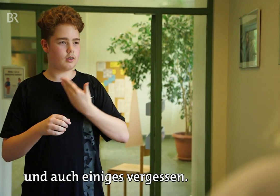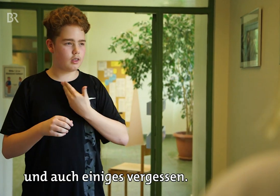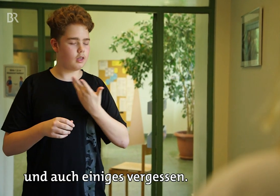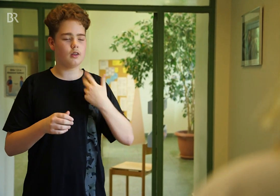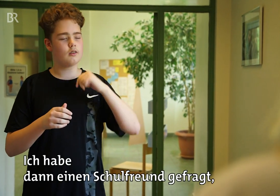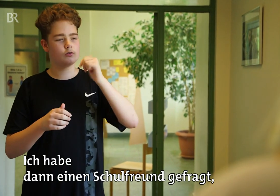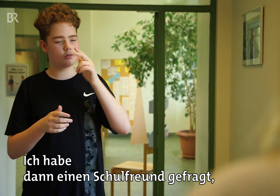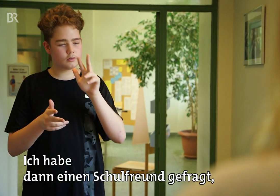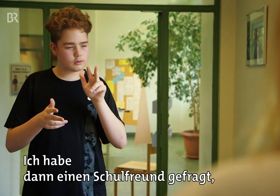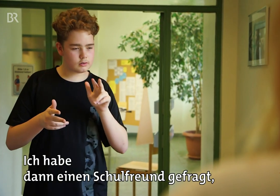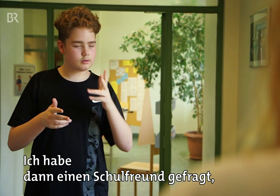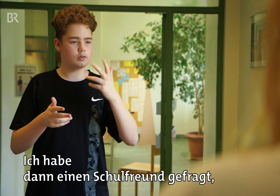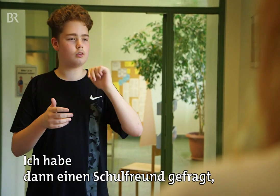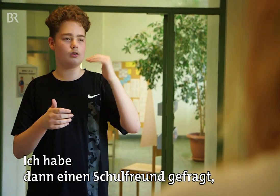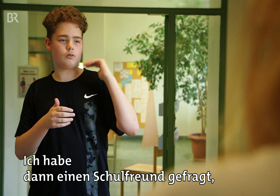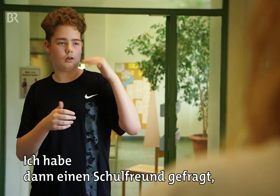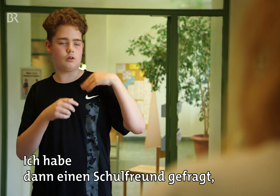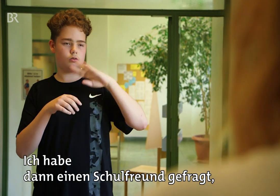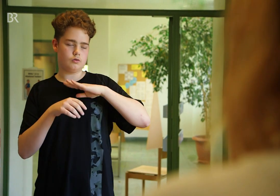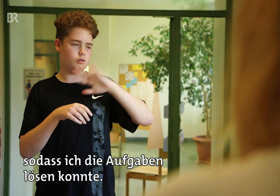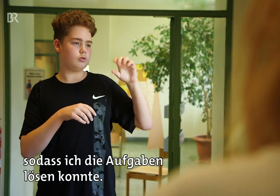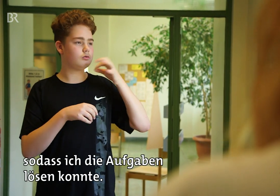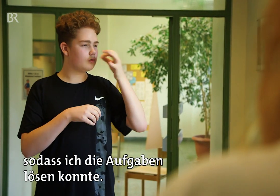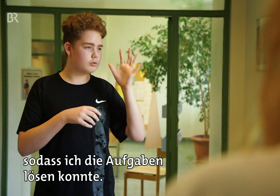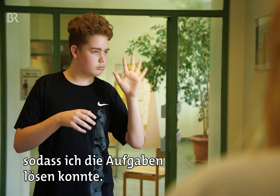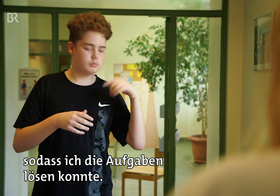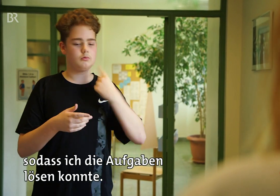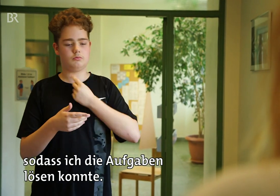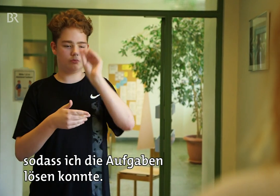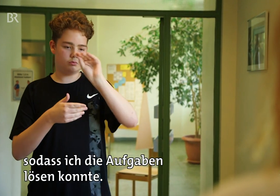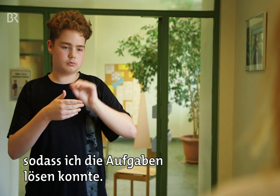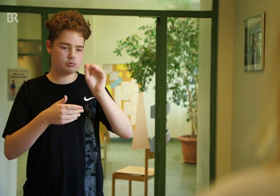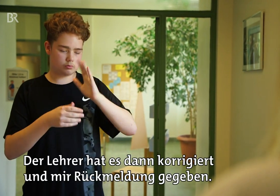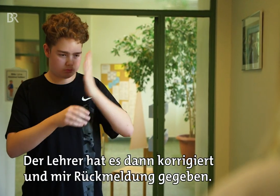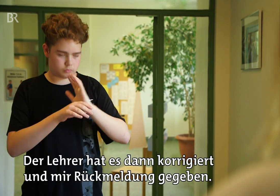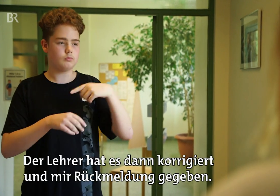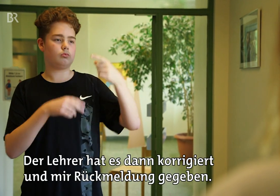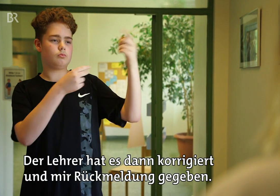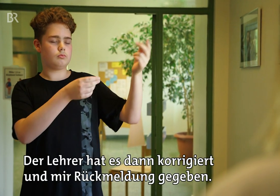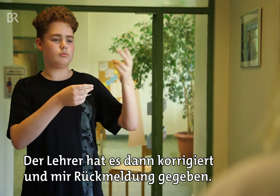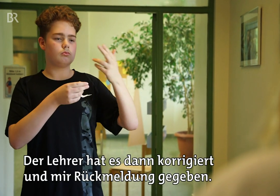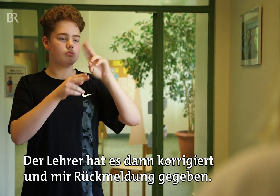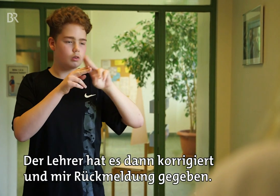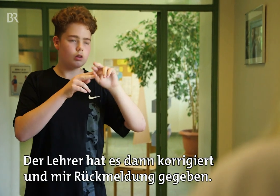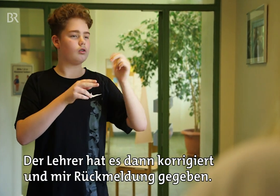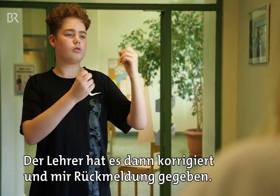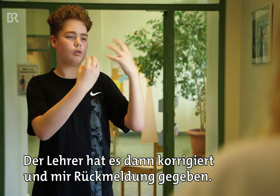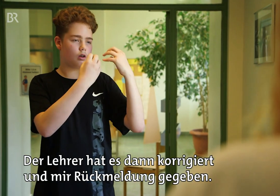vergessen. Ich habe dann einen Schulfreund gefragt, sodass ich die Aufgaben lösen konnte. Der Lehrer hat es dann korrigiert und mir Rückmeldung gegeben.